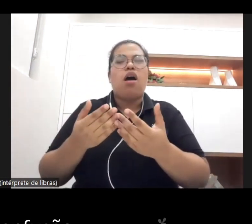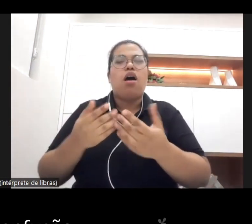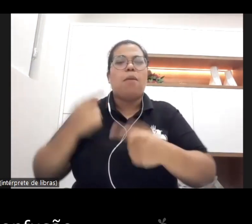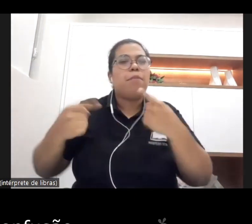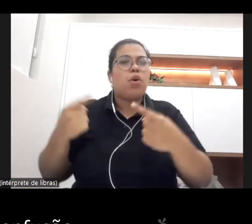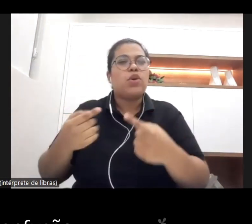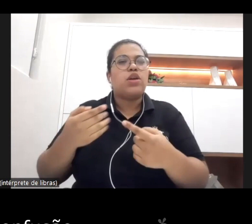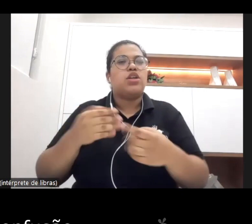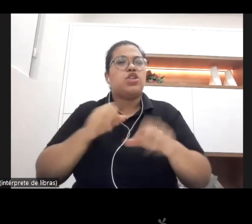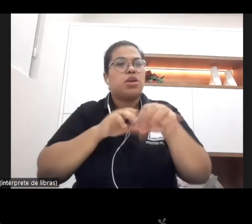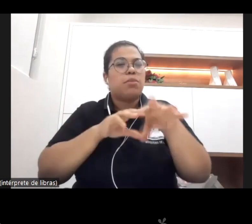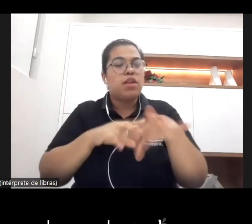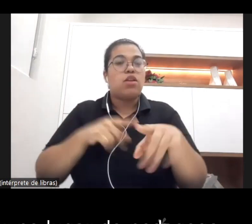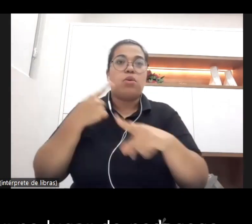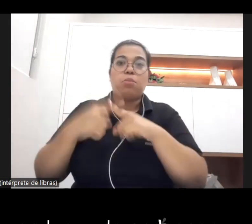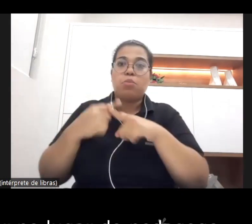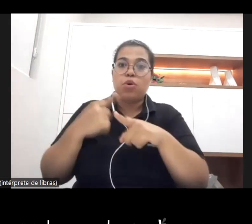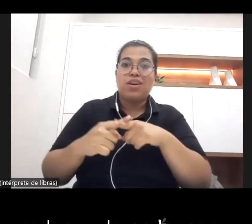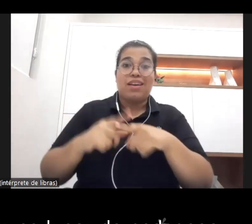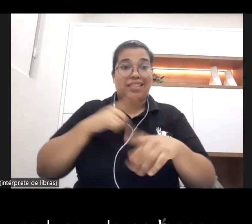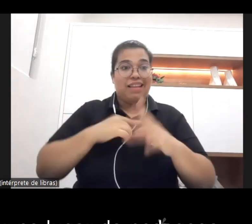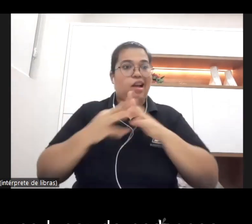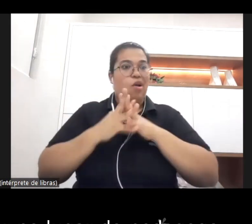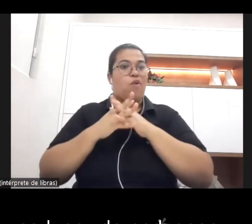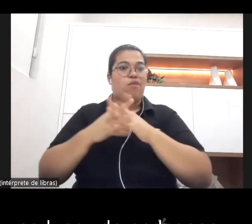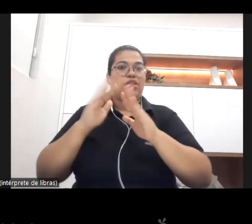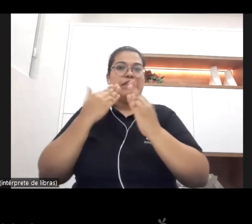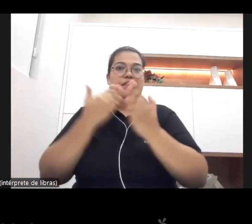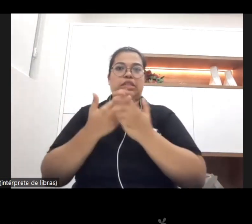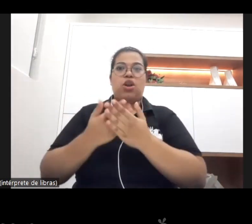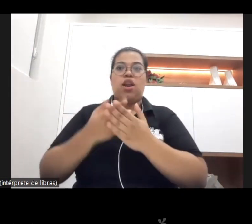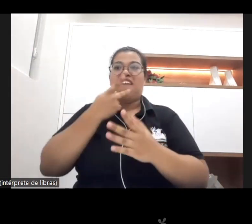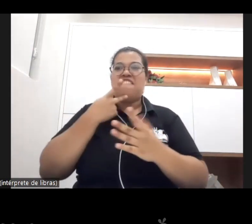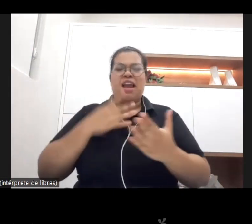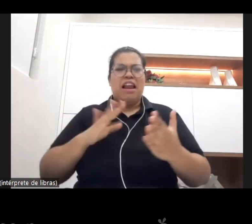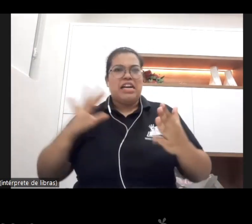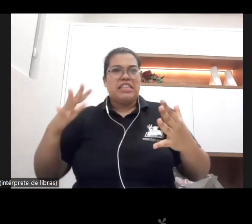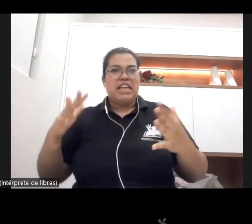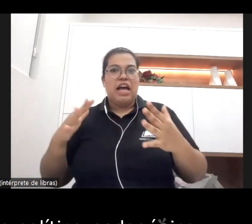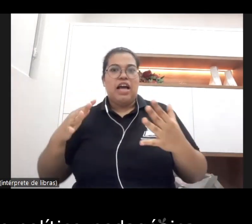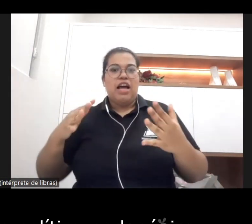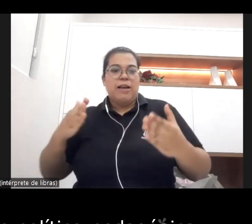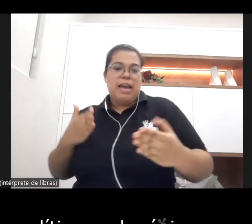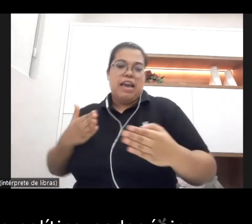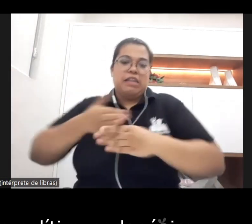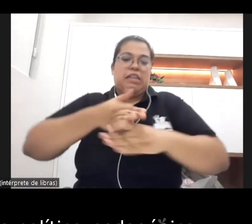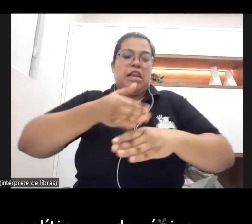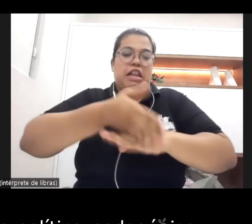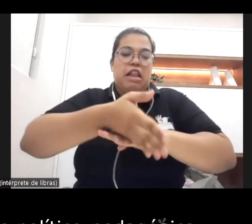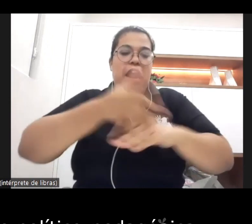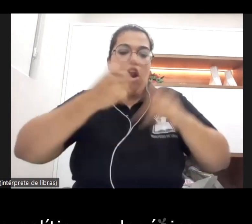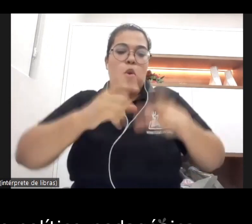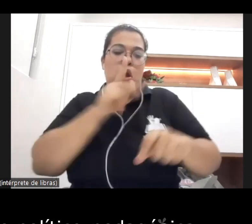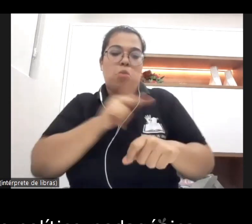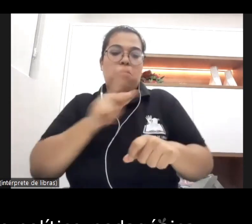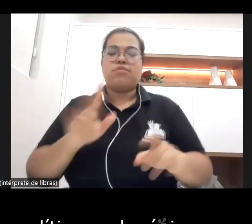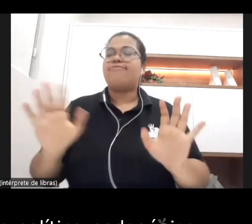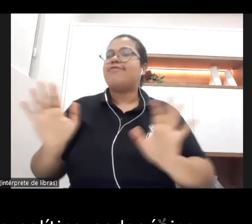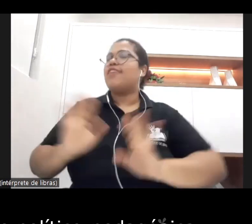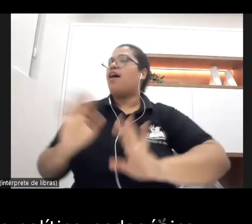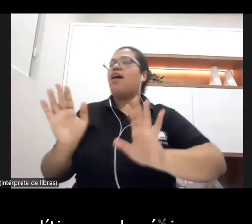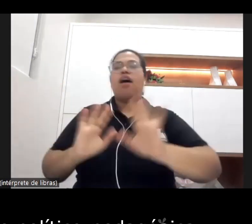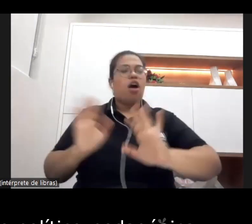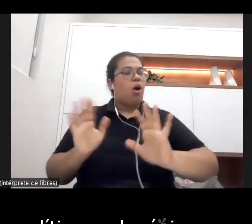porque gera confusão parece que a gente está querendo atuar no lugar do pedagogo e não é isso mas nós temos uma atuação política